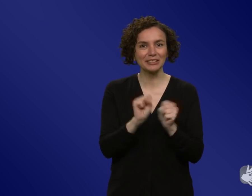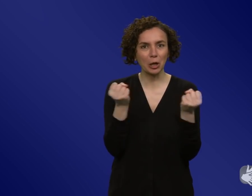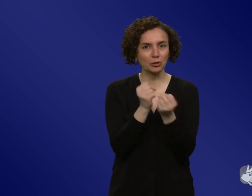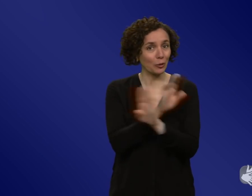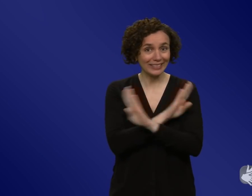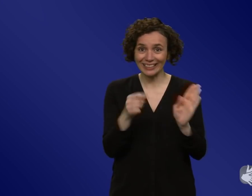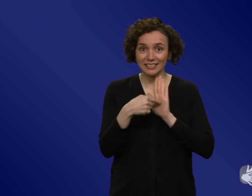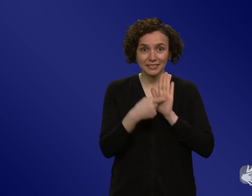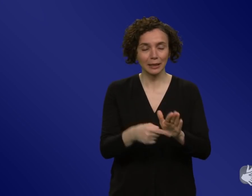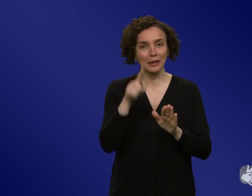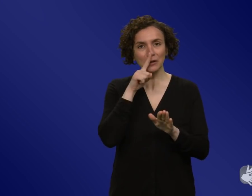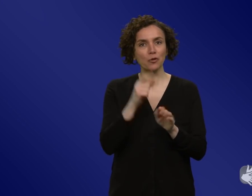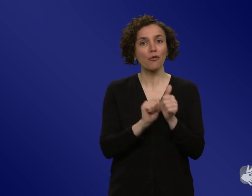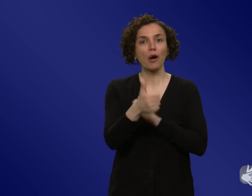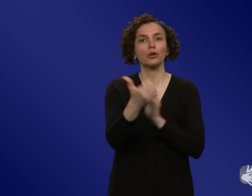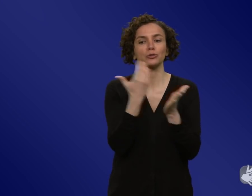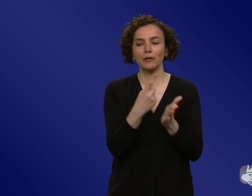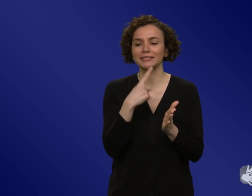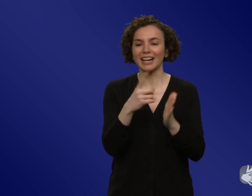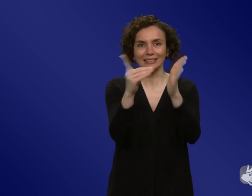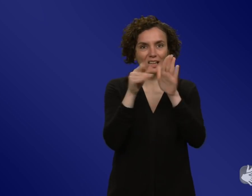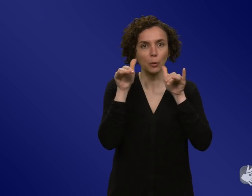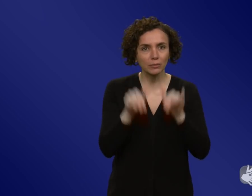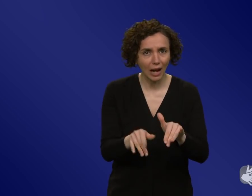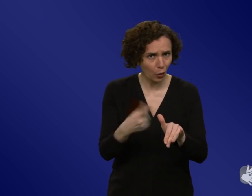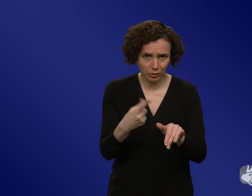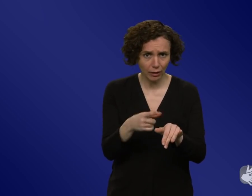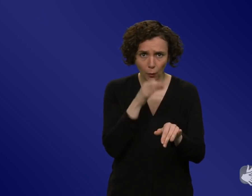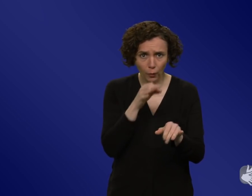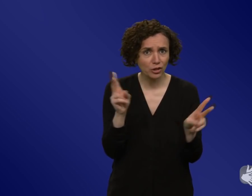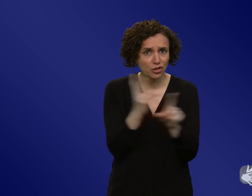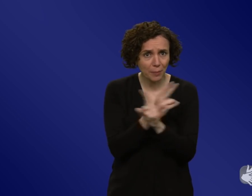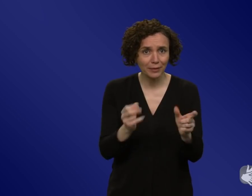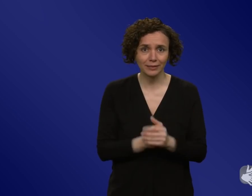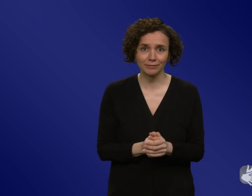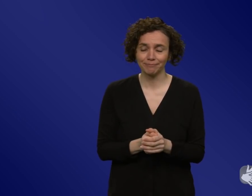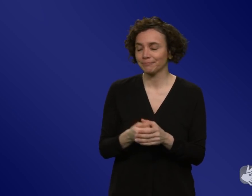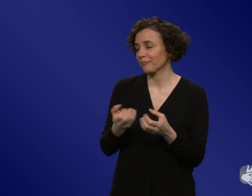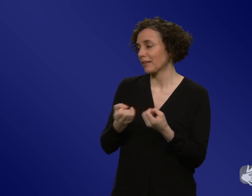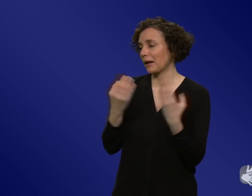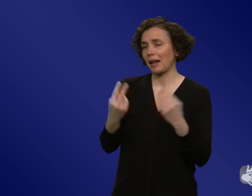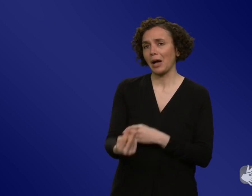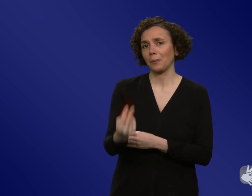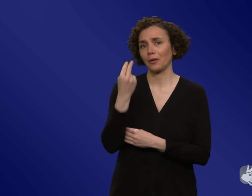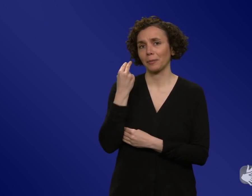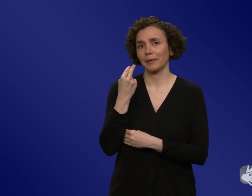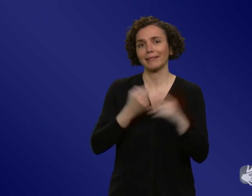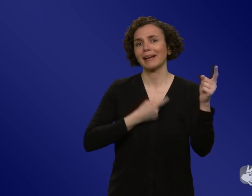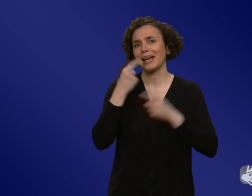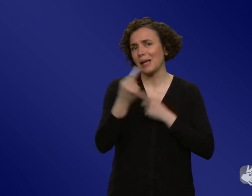Dinge, auf die man sich nicht festlegen konnte? Hinterher ist man immer schlauer. Also jetzt kann man sagen, das war ein Fehler. Also